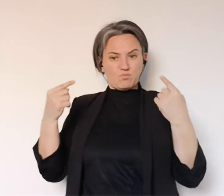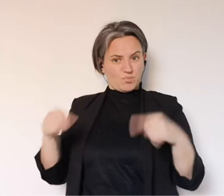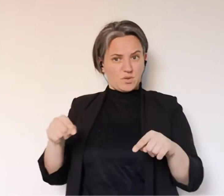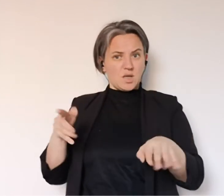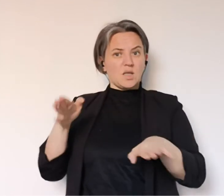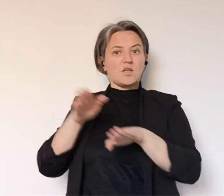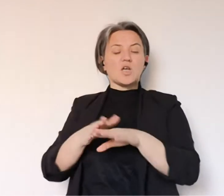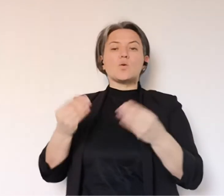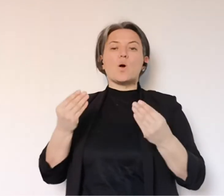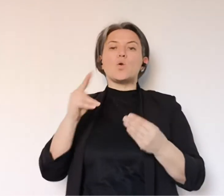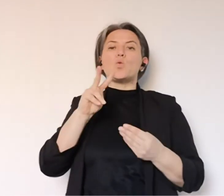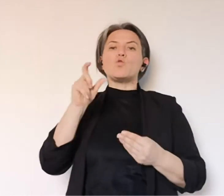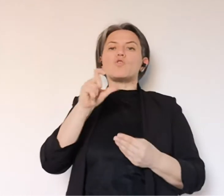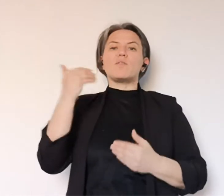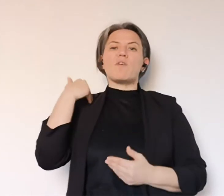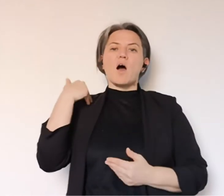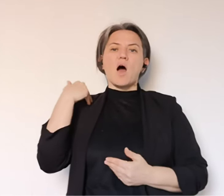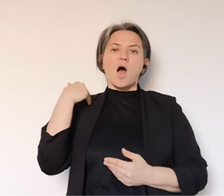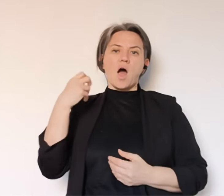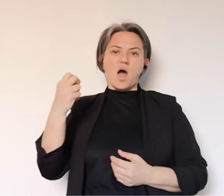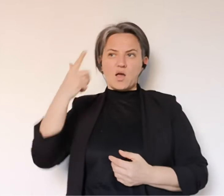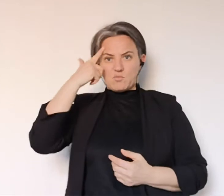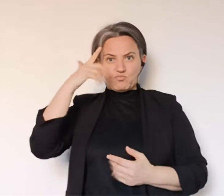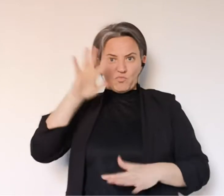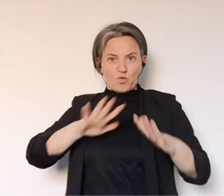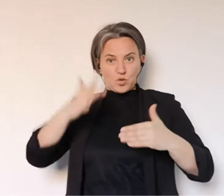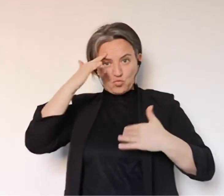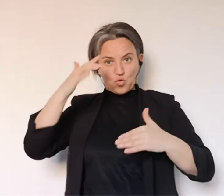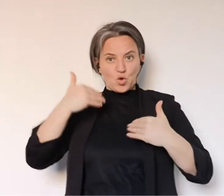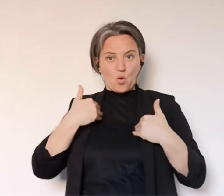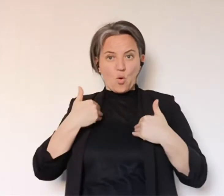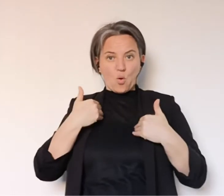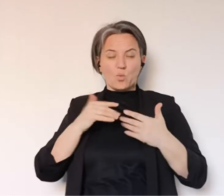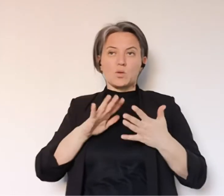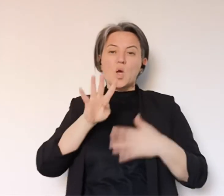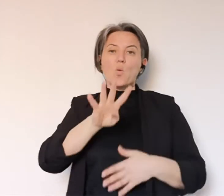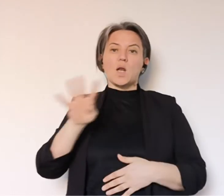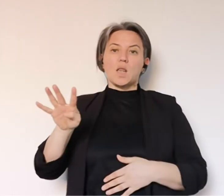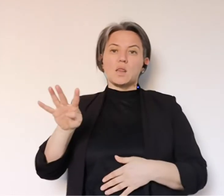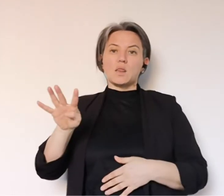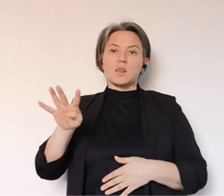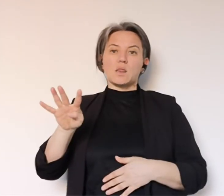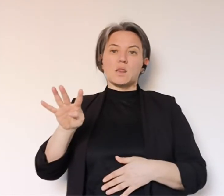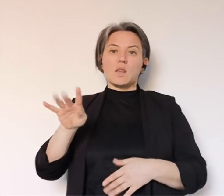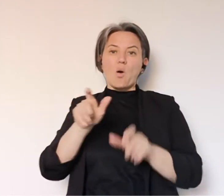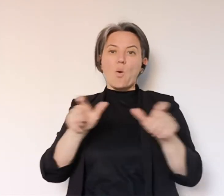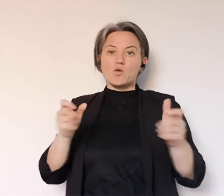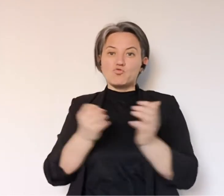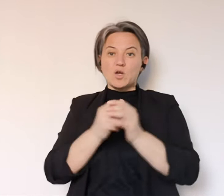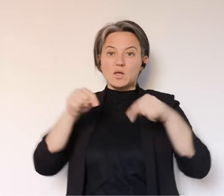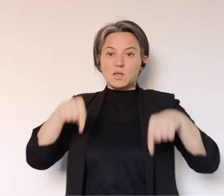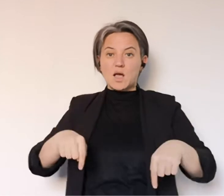44 decessi. In realtà questi decessi sono avvenuti due giorni fa dalle informazioni che ho avuto io. Quindi